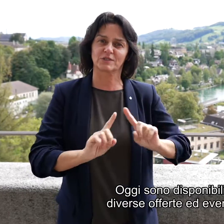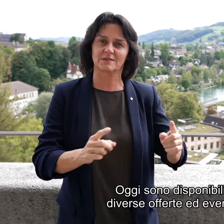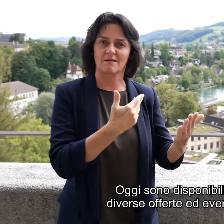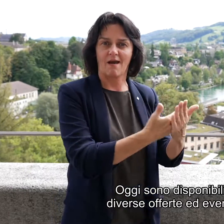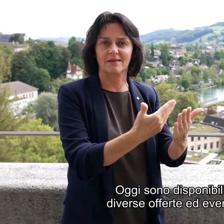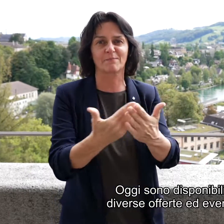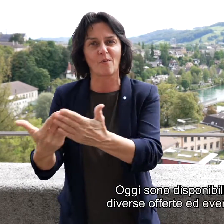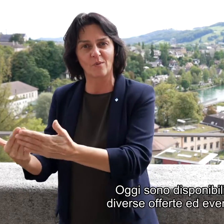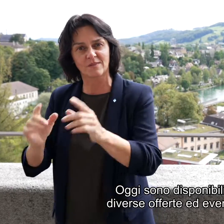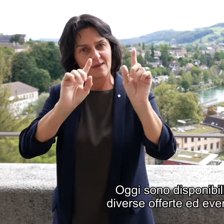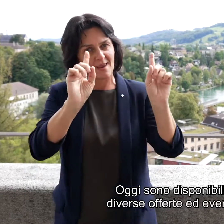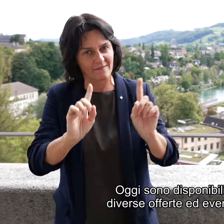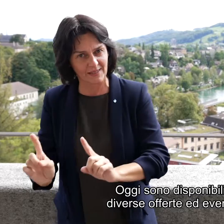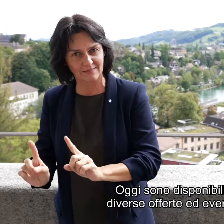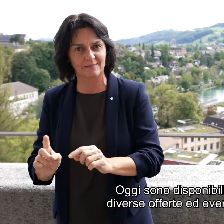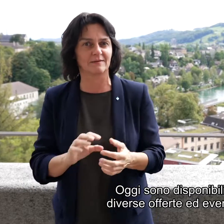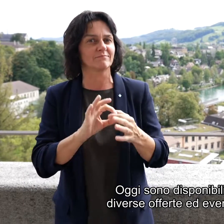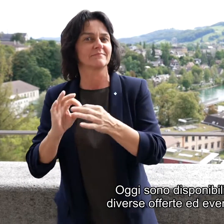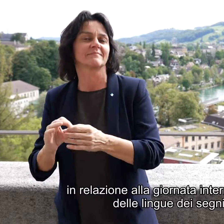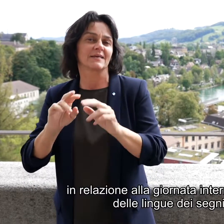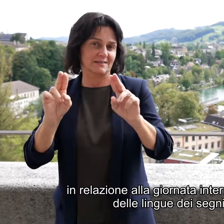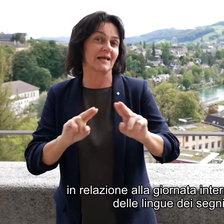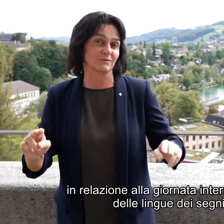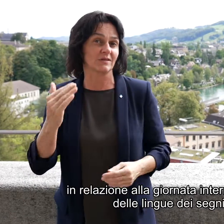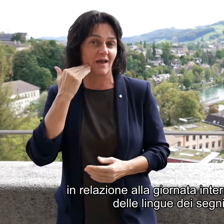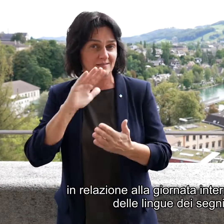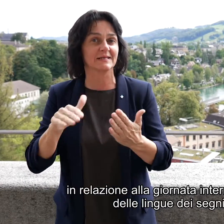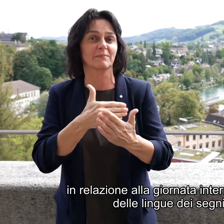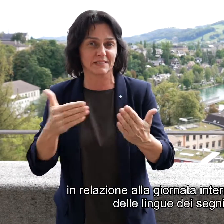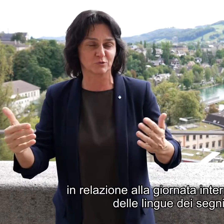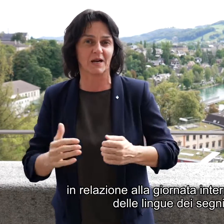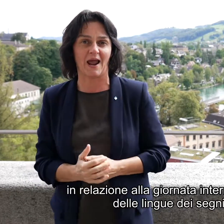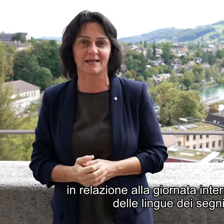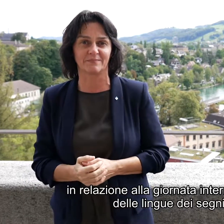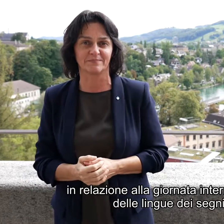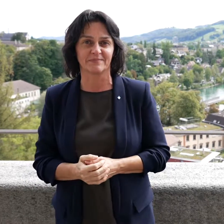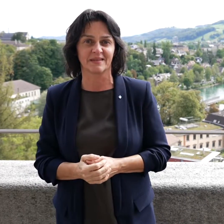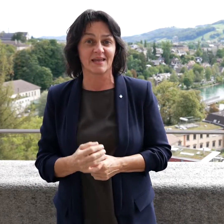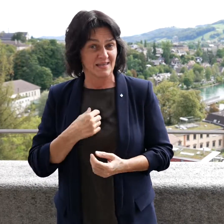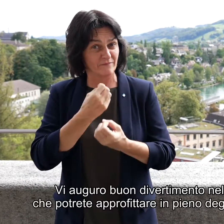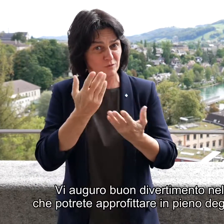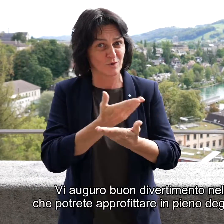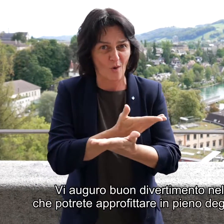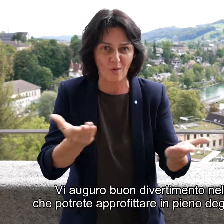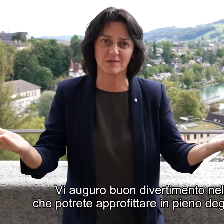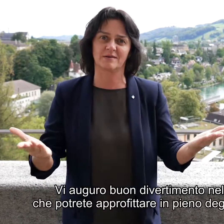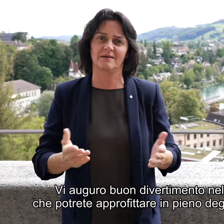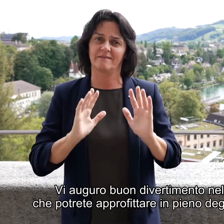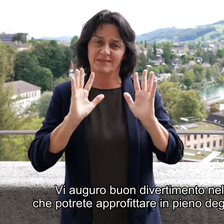Events im Zusammenhang mit dem internationalen Tag der Gebärdensprache. Ich wünsche euch viel Spass und